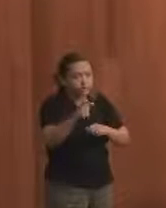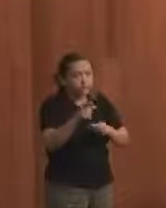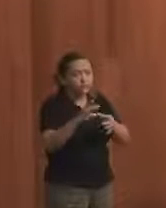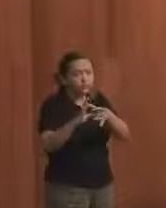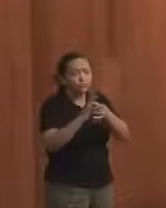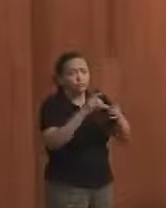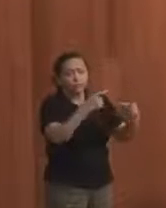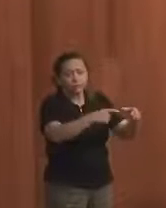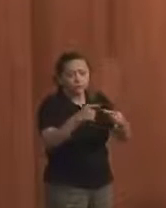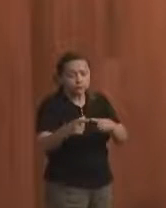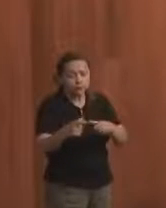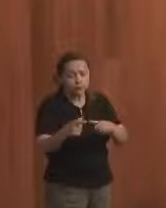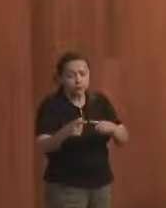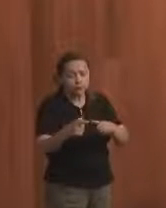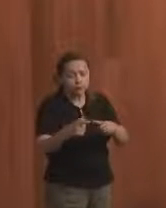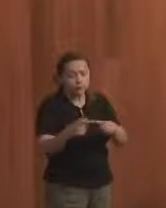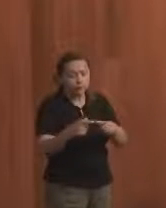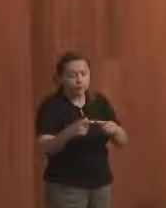os órgãos